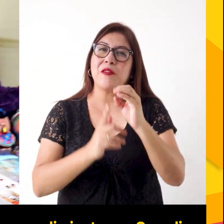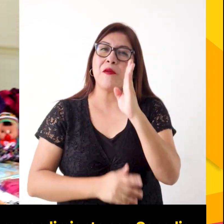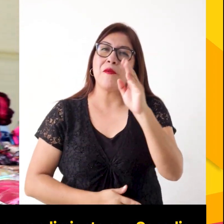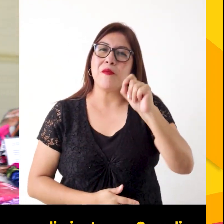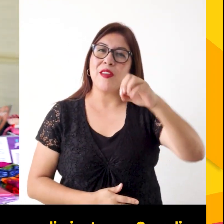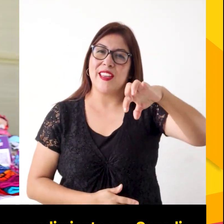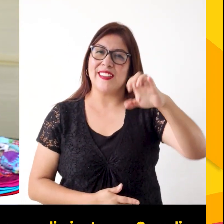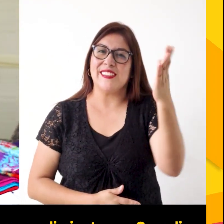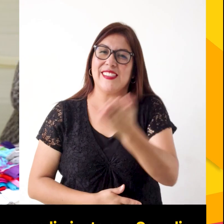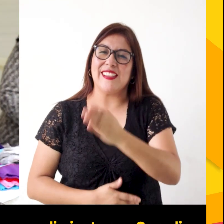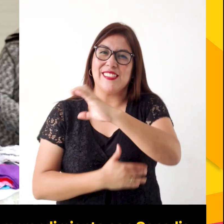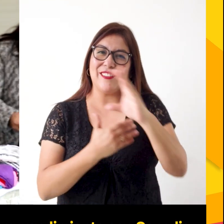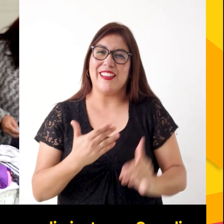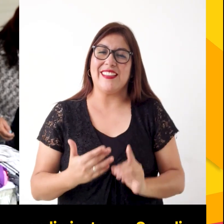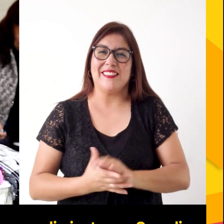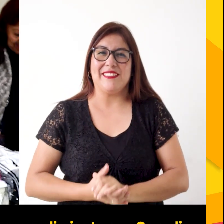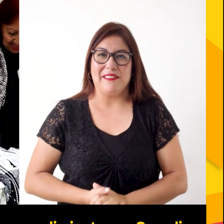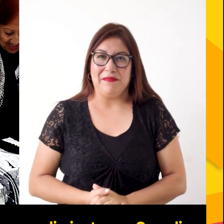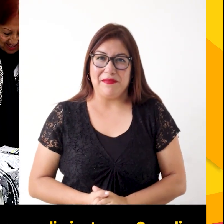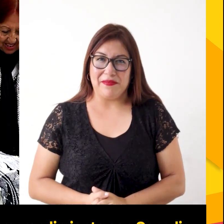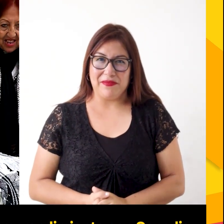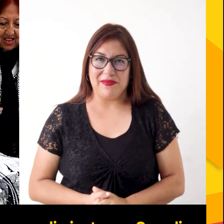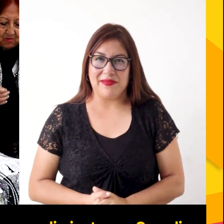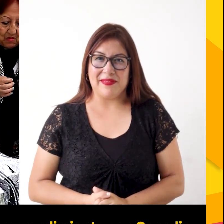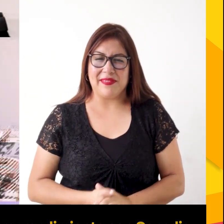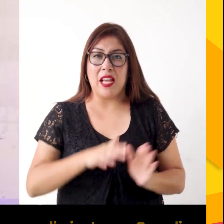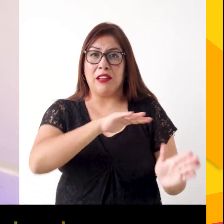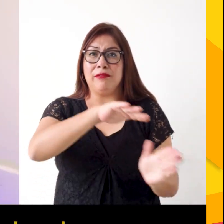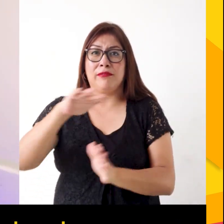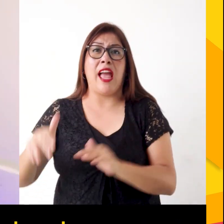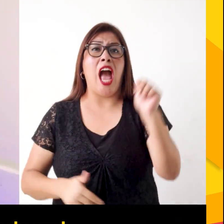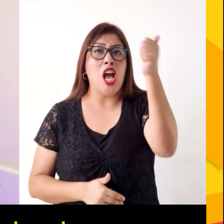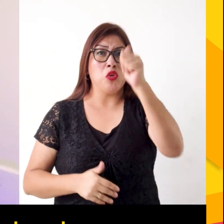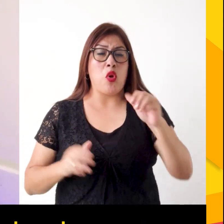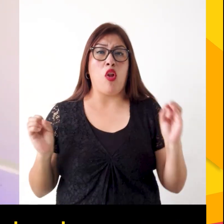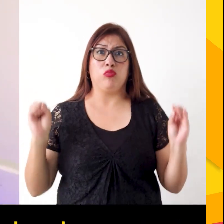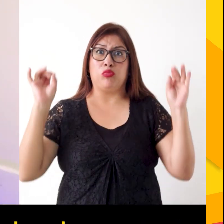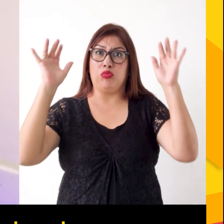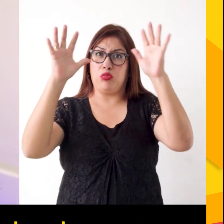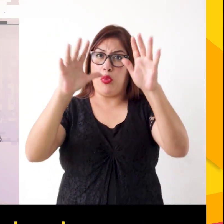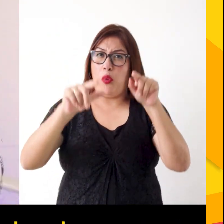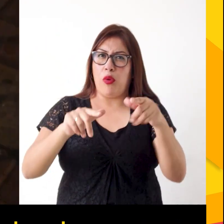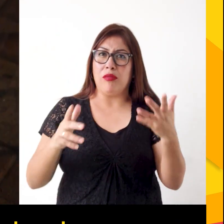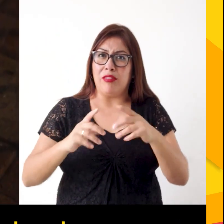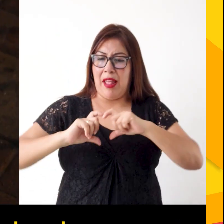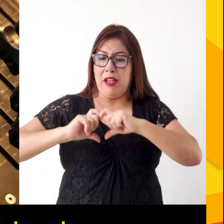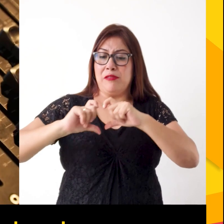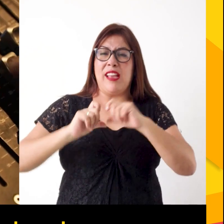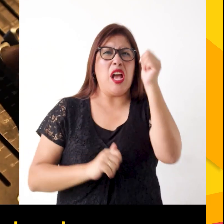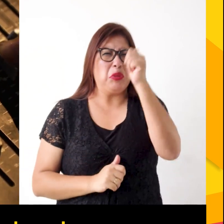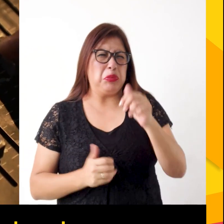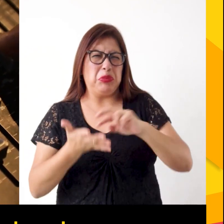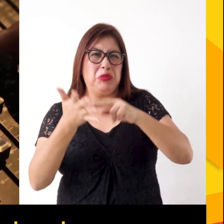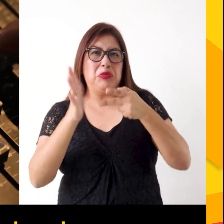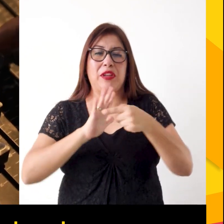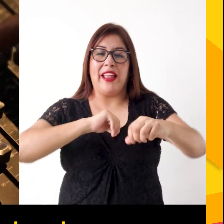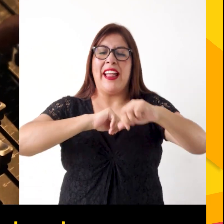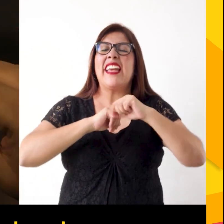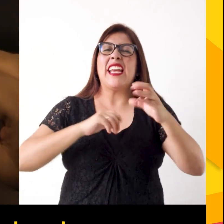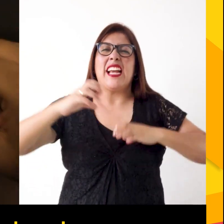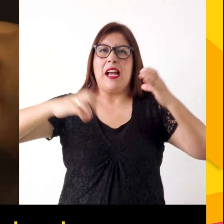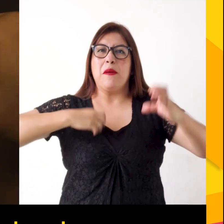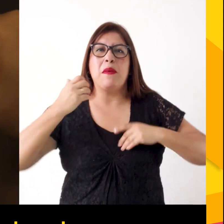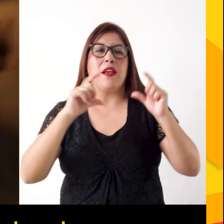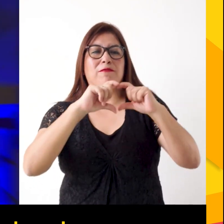.gov.pe slash conadis. Fachadas iluminadas de azul. Corazón Azul es una campaña